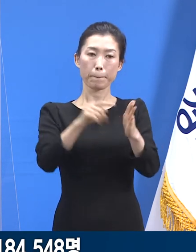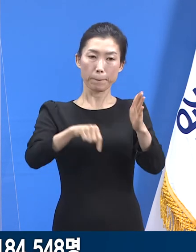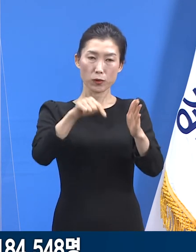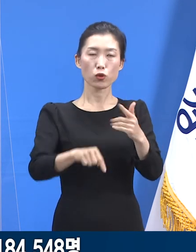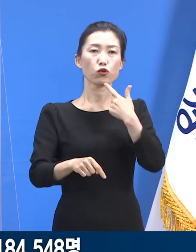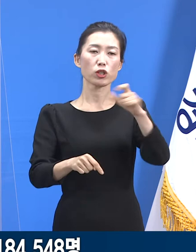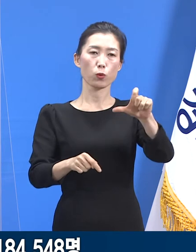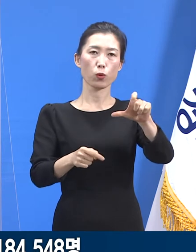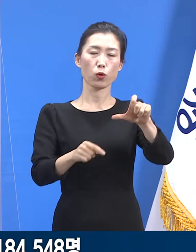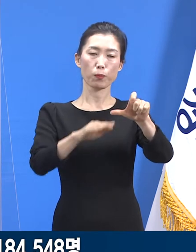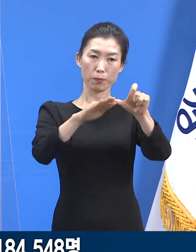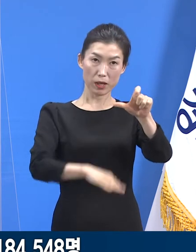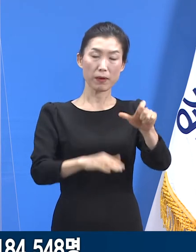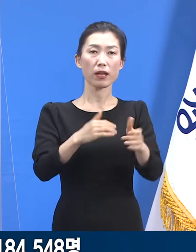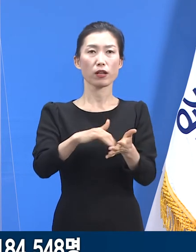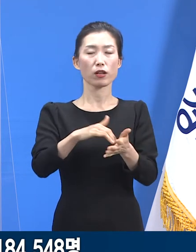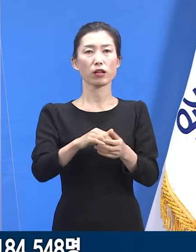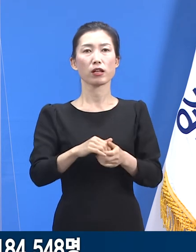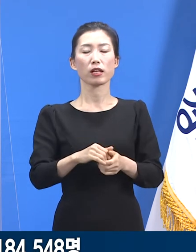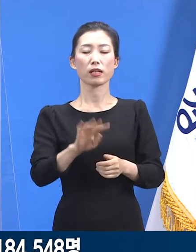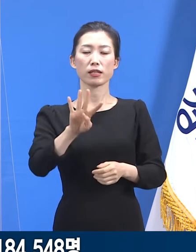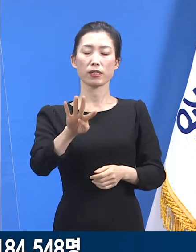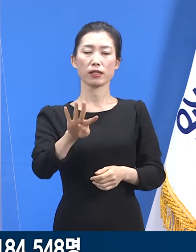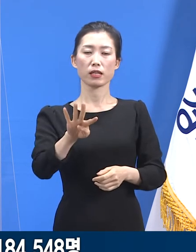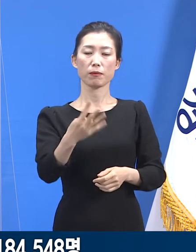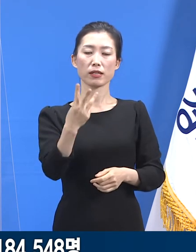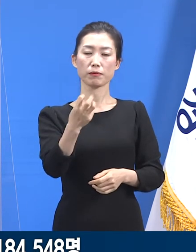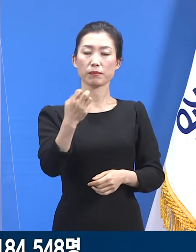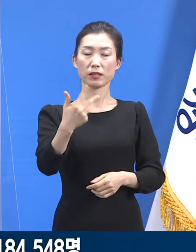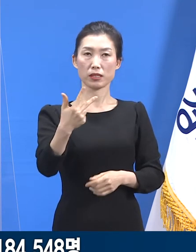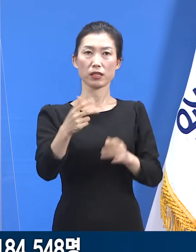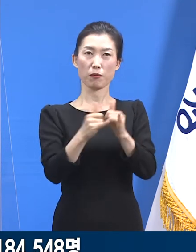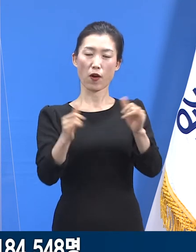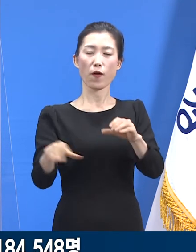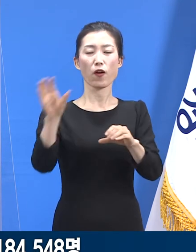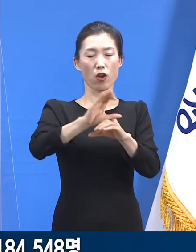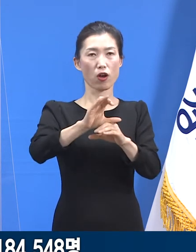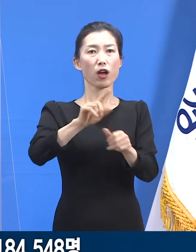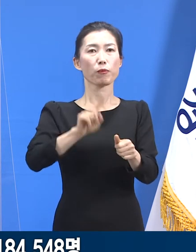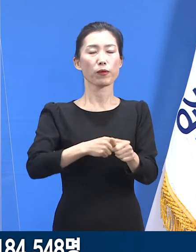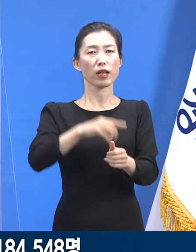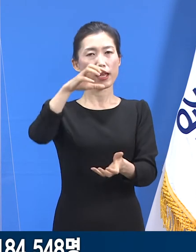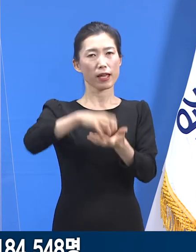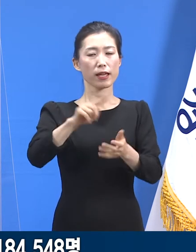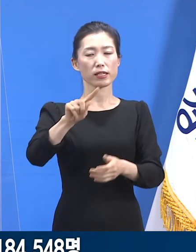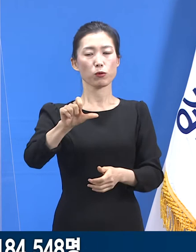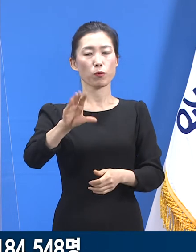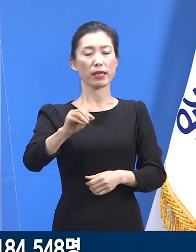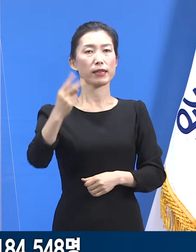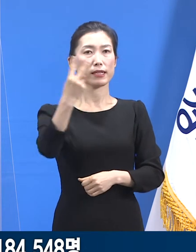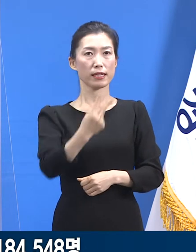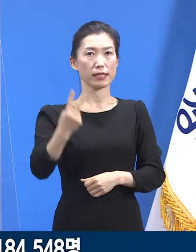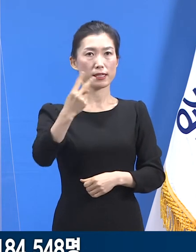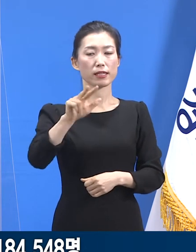미만 예방접종자 수는 437명 증가한 총 15만 2